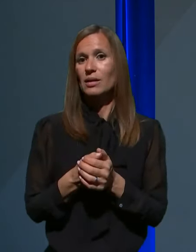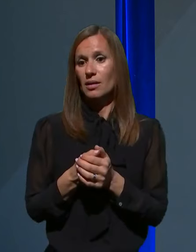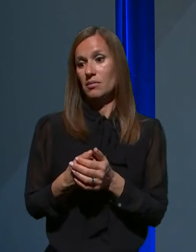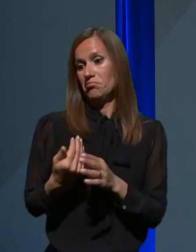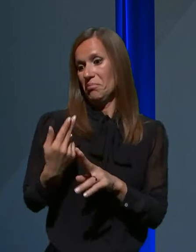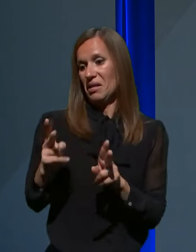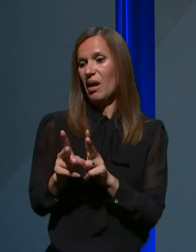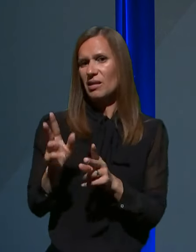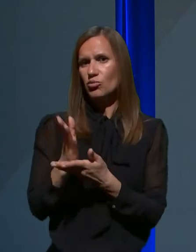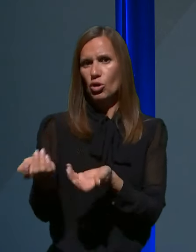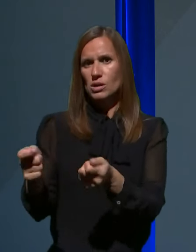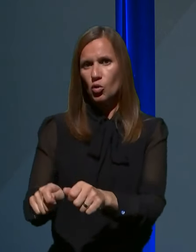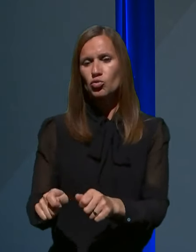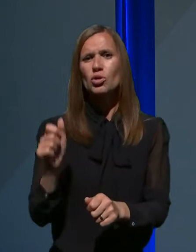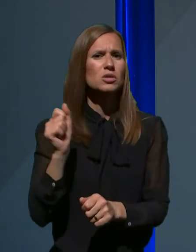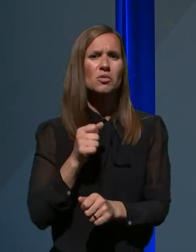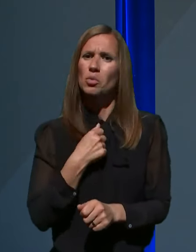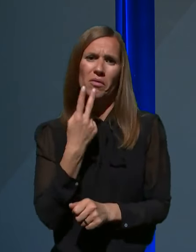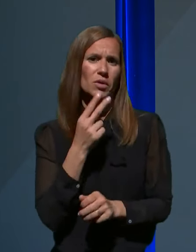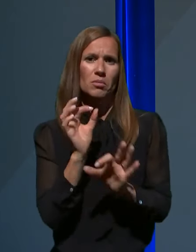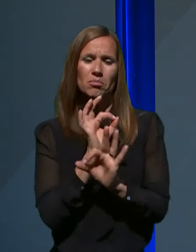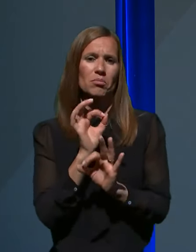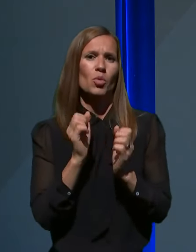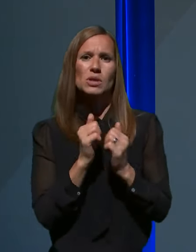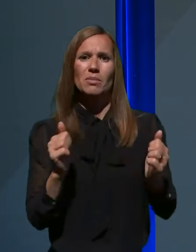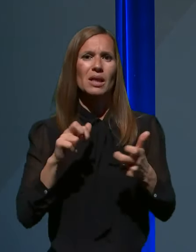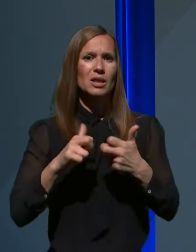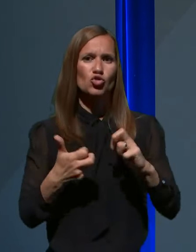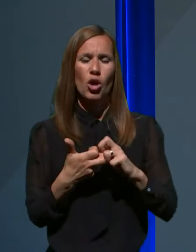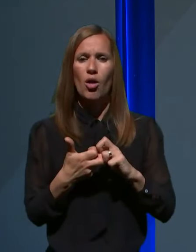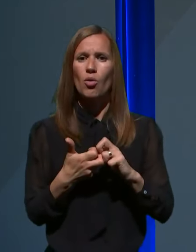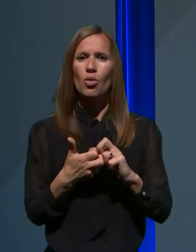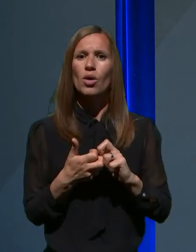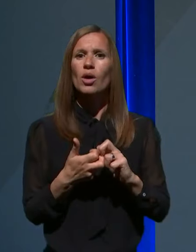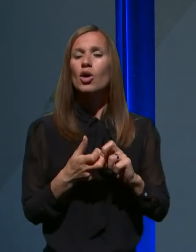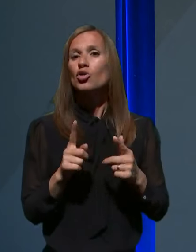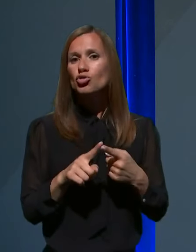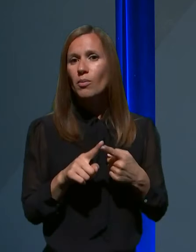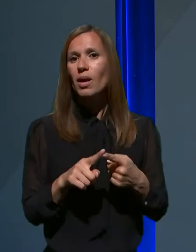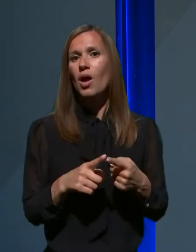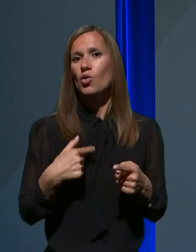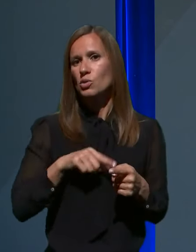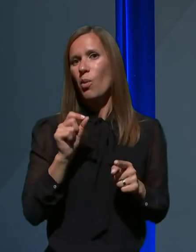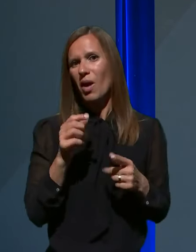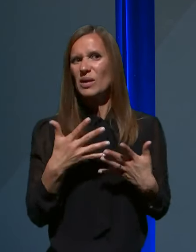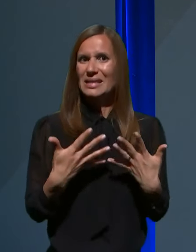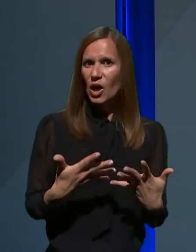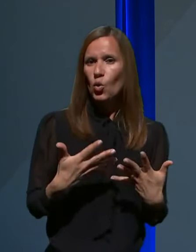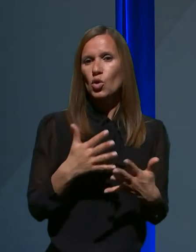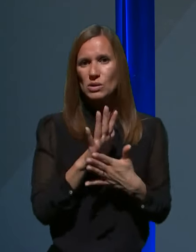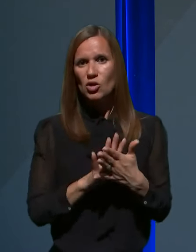v tem ne vidim nekih posebnih težav, kljub temu, da smo, dajmo reči, morda nerodno začeli